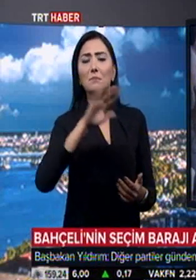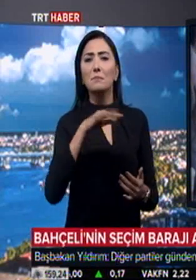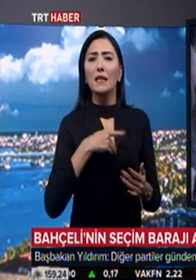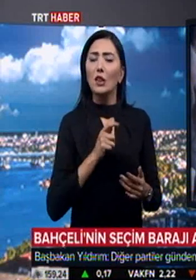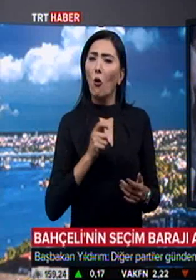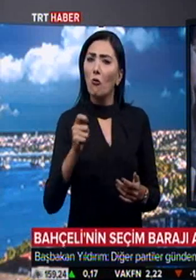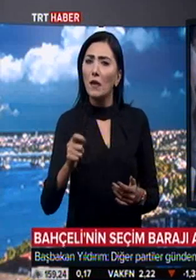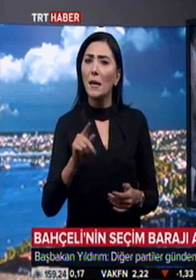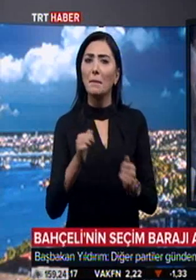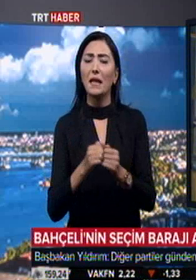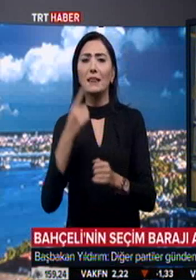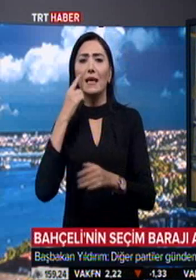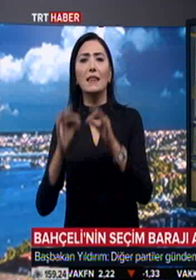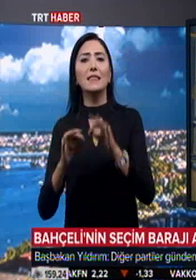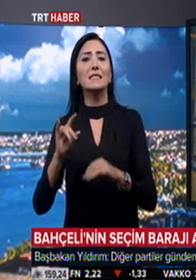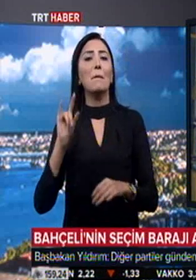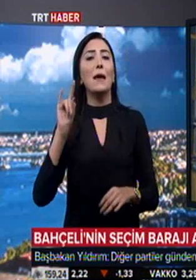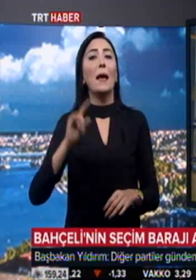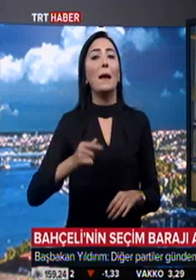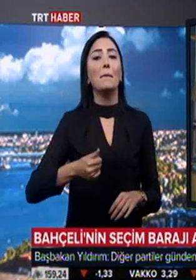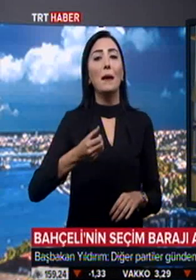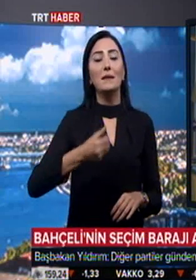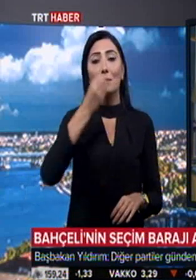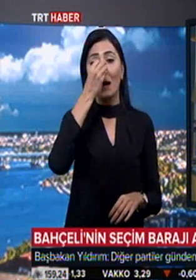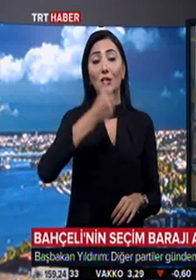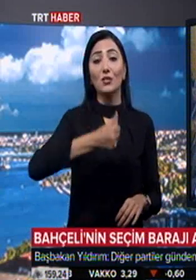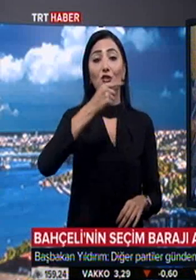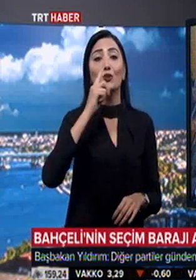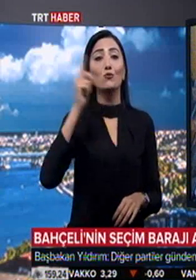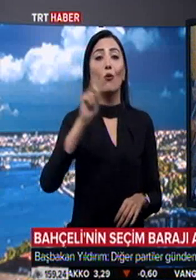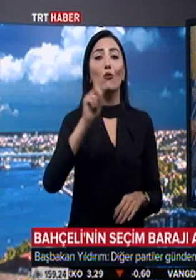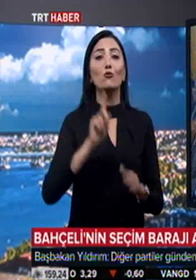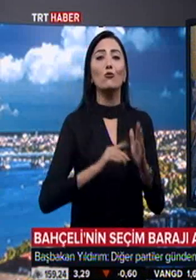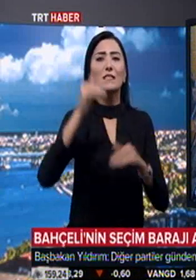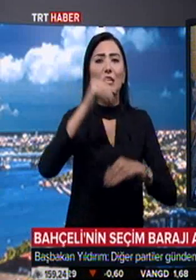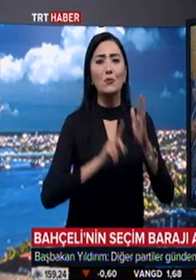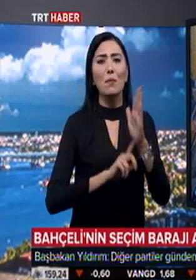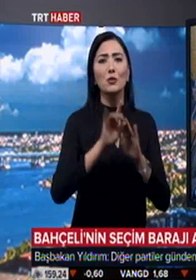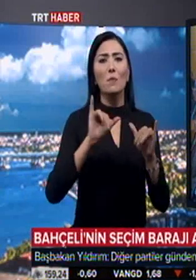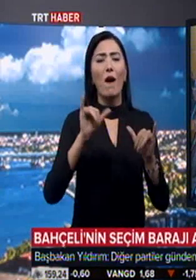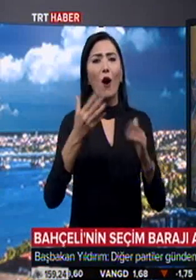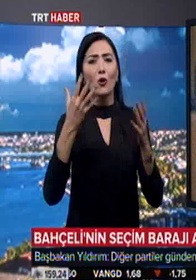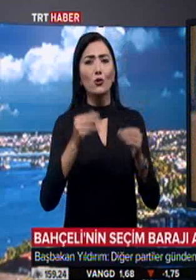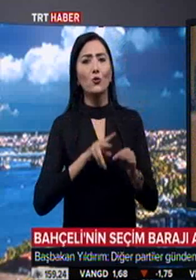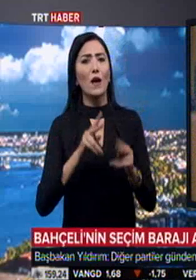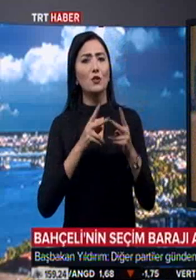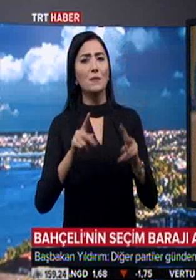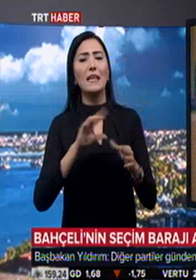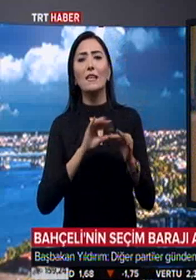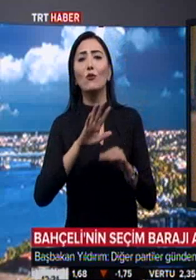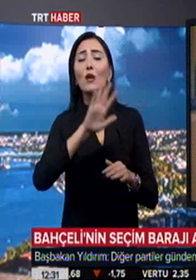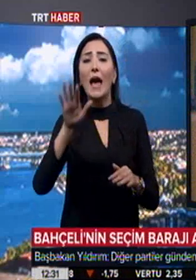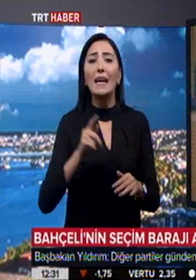oturup değerlendiririz. MHP lideri Devlet Bahçeli'nin %10'luk seçim barajının ağır olduğu yönündeki açıklamasıyla ilgili konuştu.